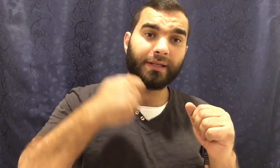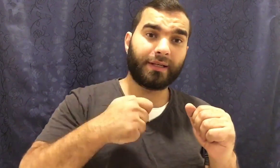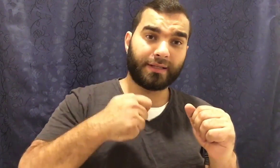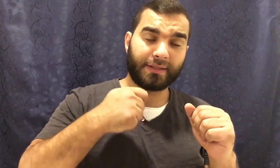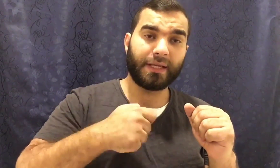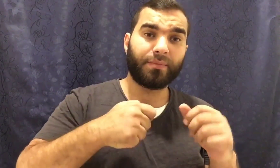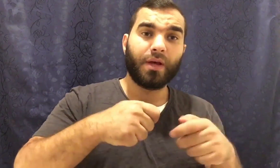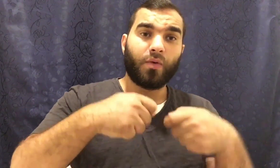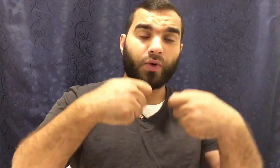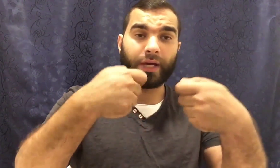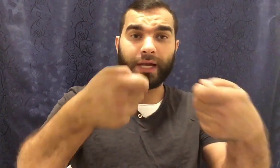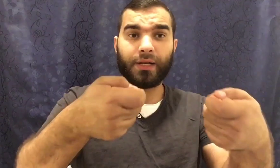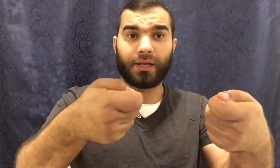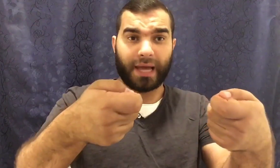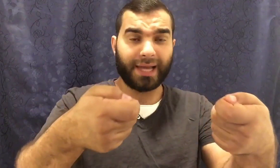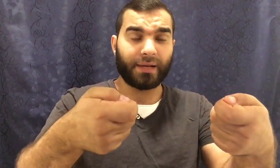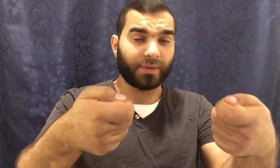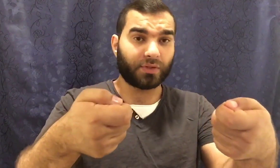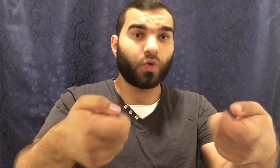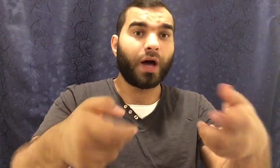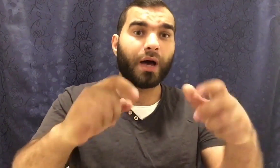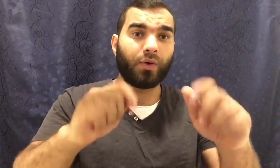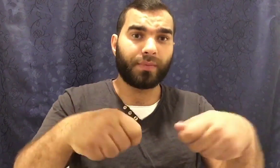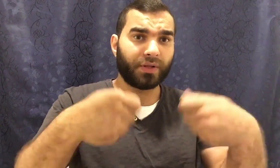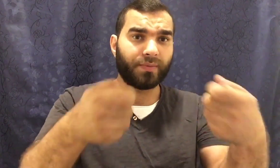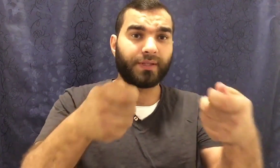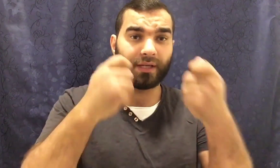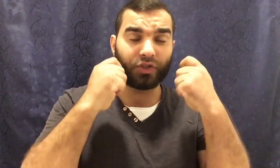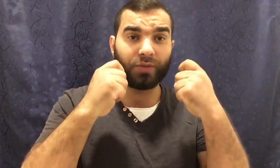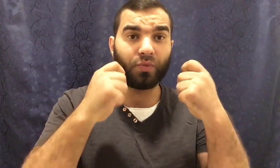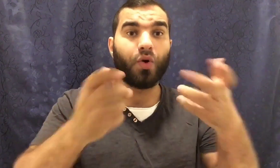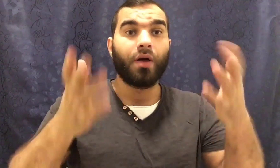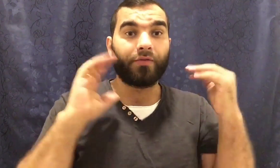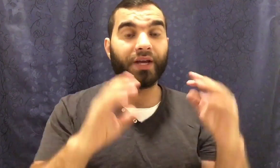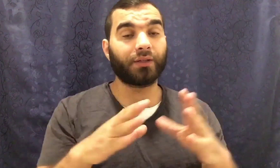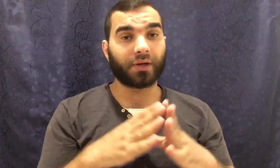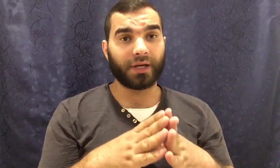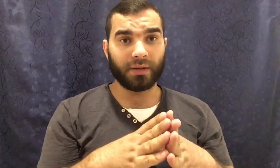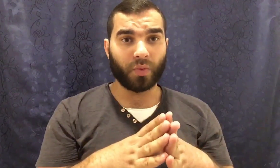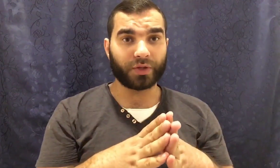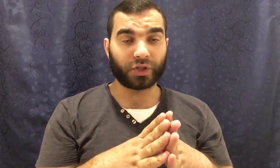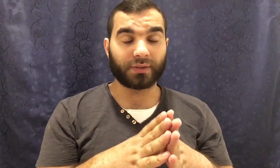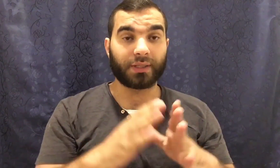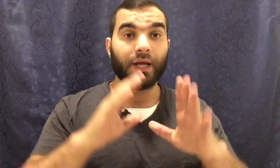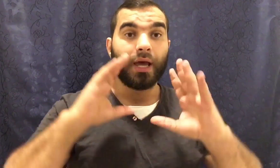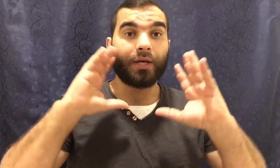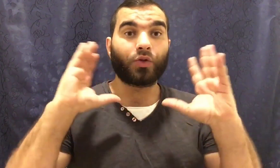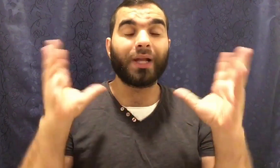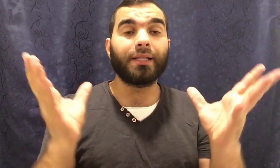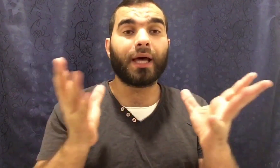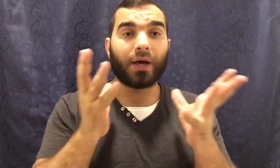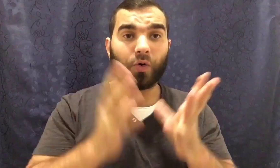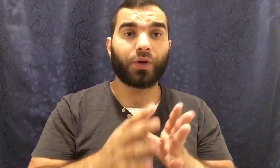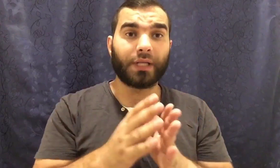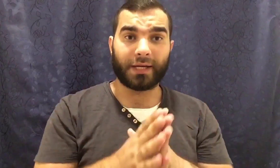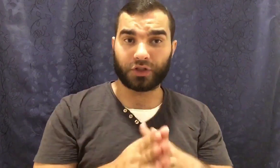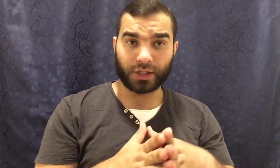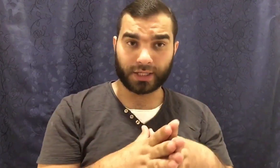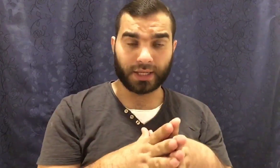الذئب ويخلل الحالة المصروعة او المريض بسح يشمه فيحضر الجن مباشرة السؤال ده عورد على الشيخ